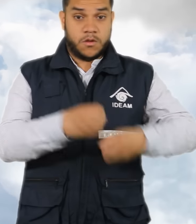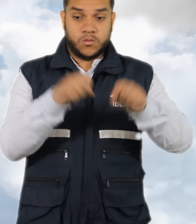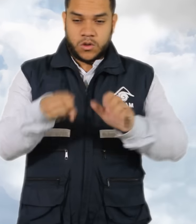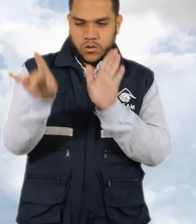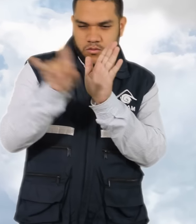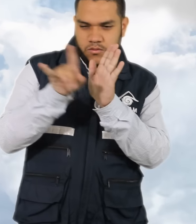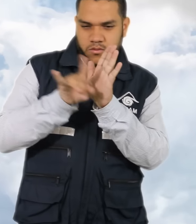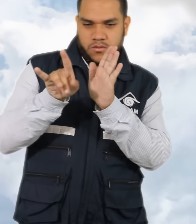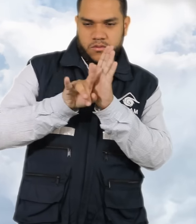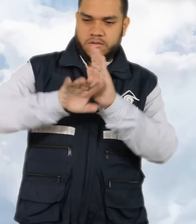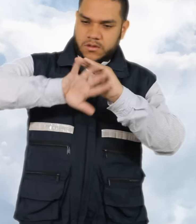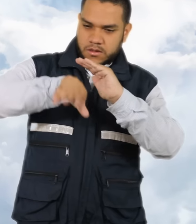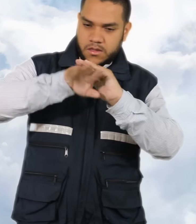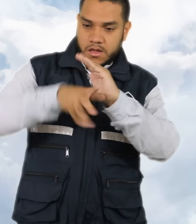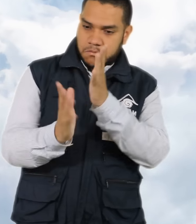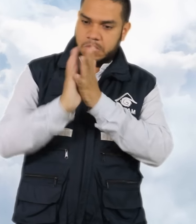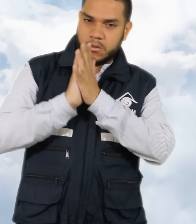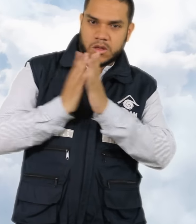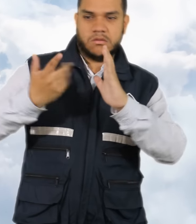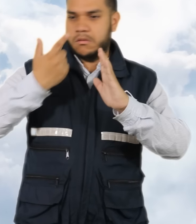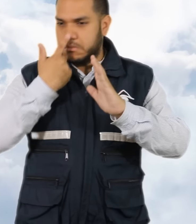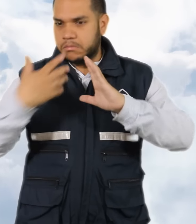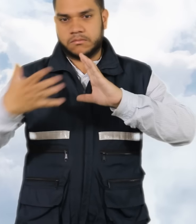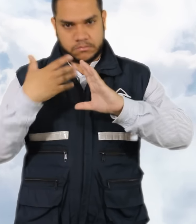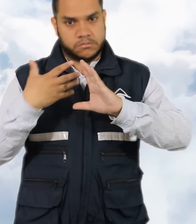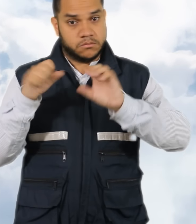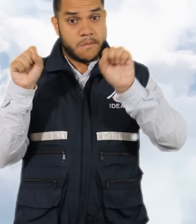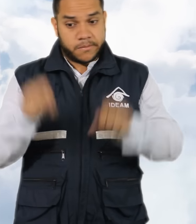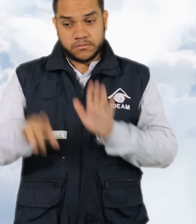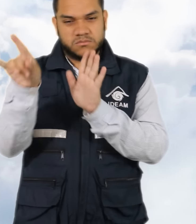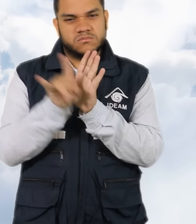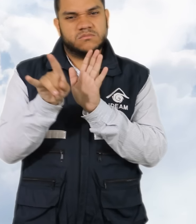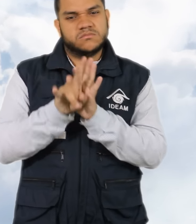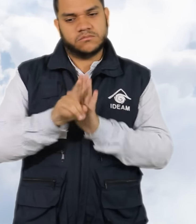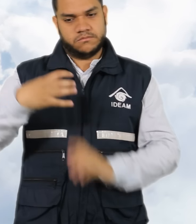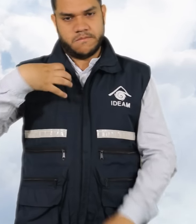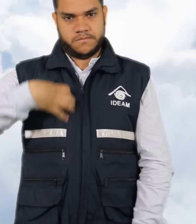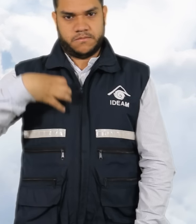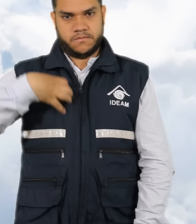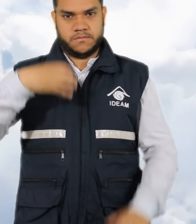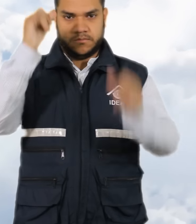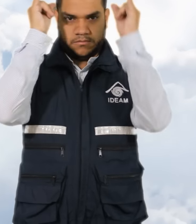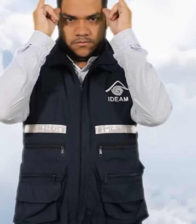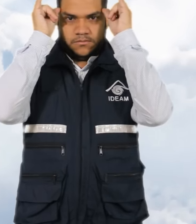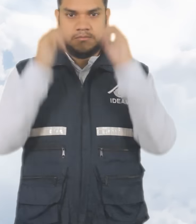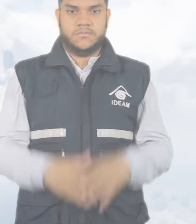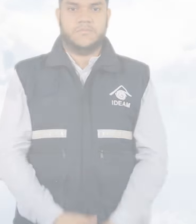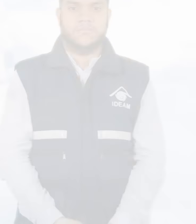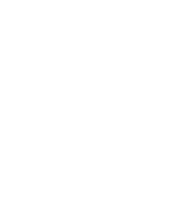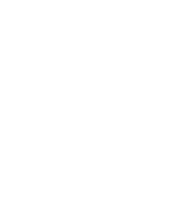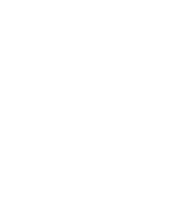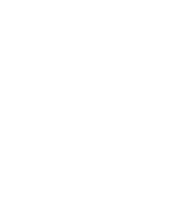Adicionalmente los invitamos a descargar nuestra aplicación Mi Pronóstico disponible para dispositivos móviles iPhone y Android.